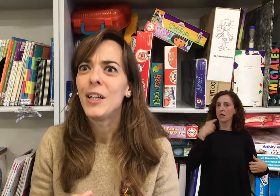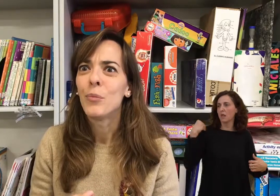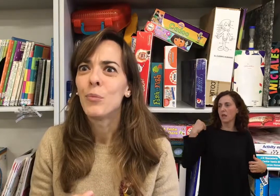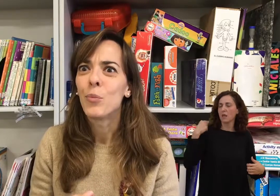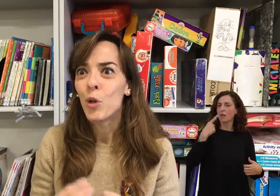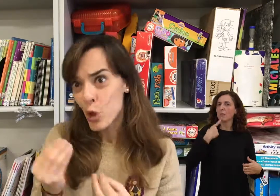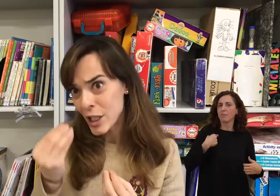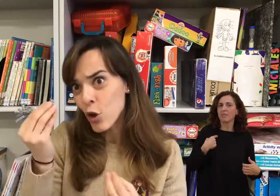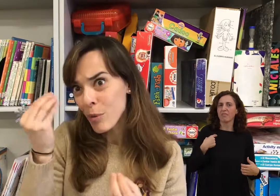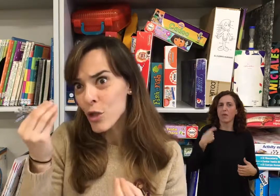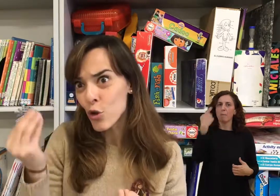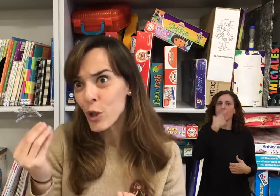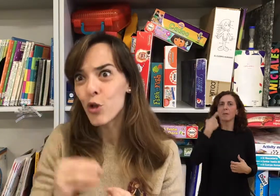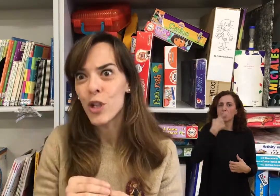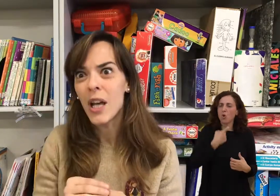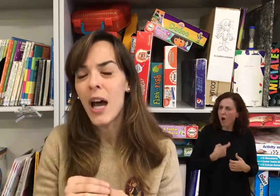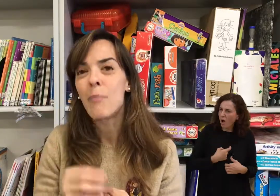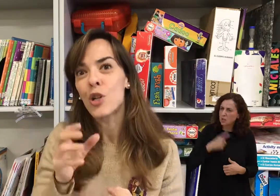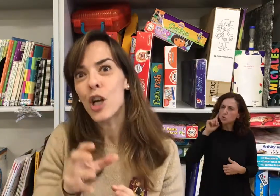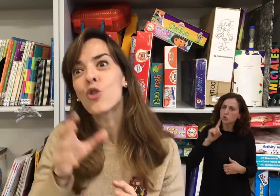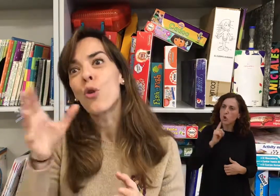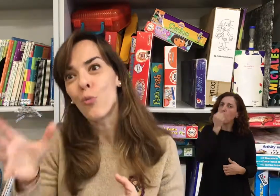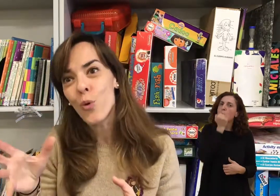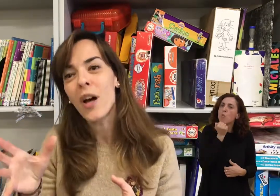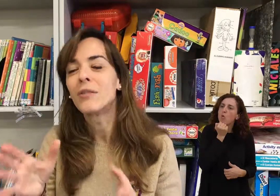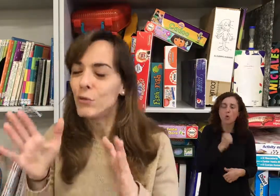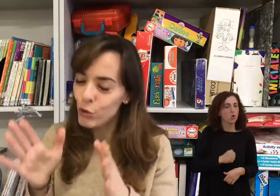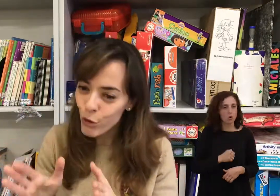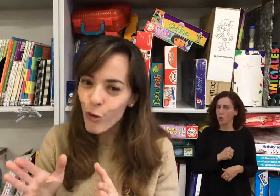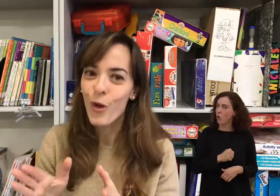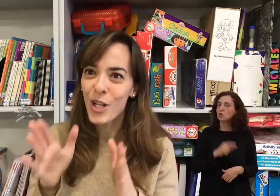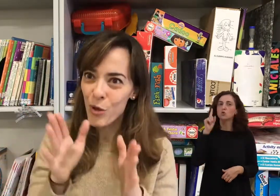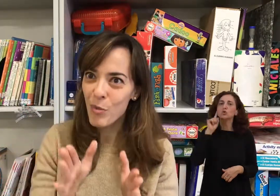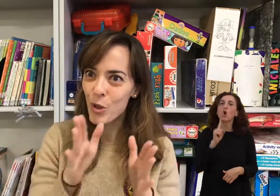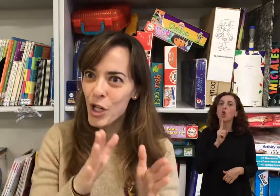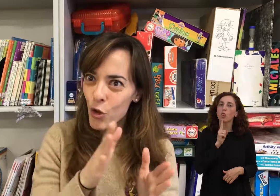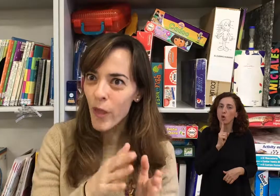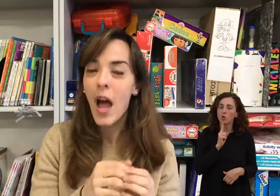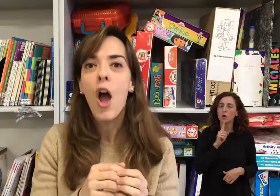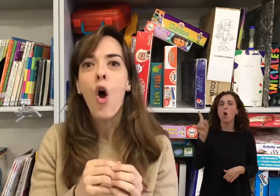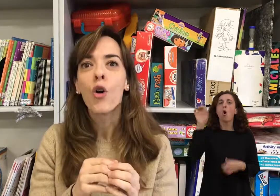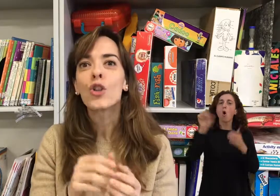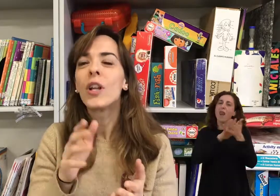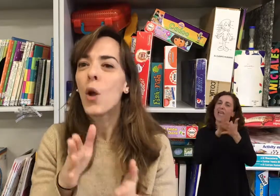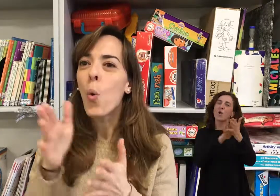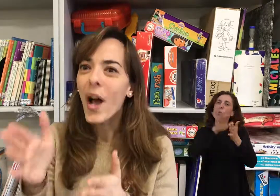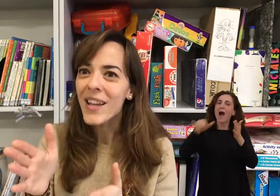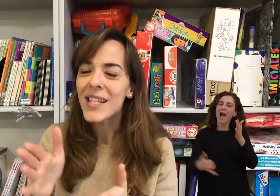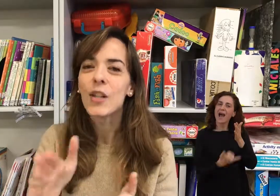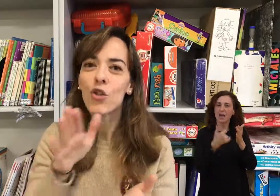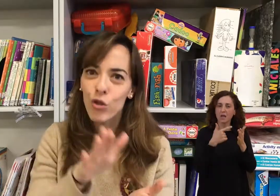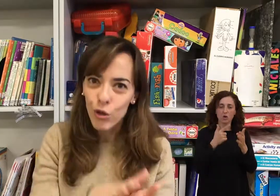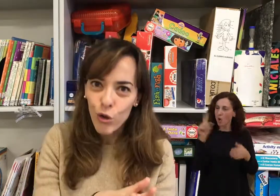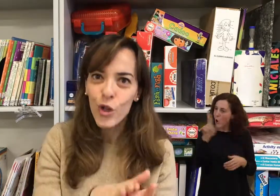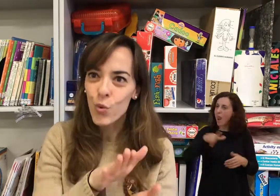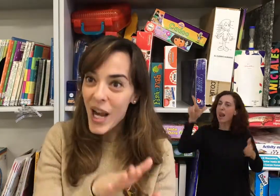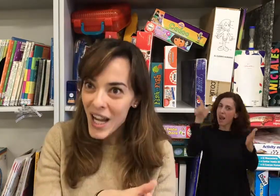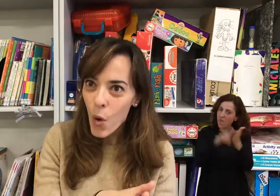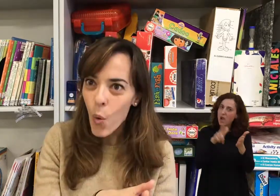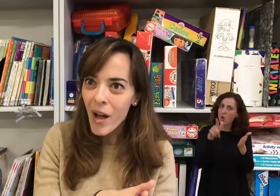tiene todavía esos mitos de a persona sordomuda, no, no, es una persona sorda, o esto del lenguaje de signos, no, no, es una lengua,